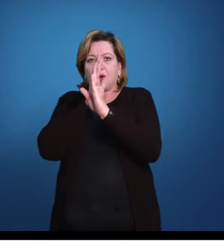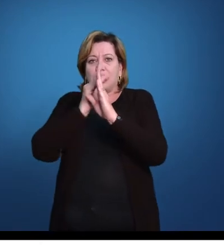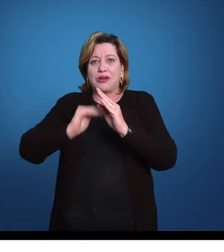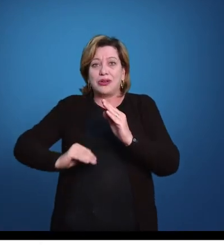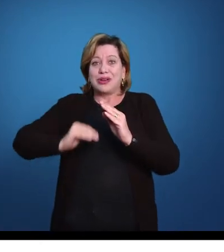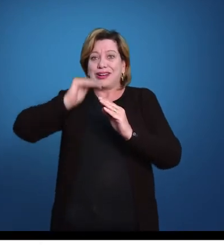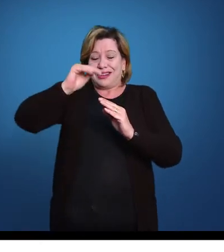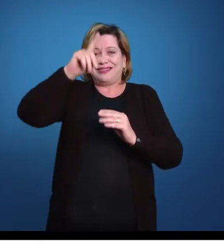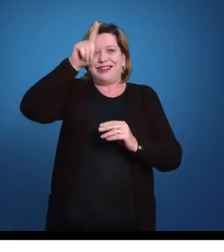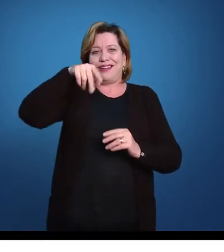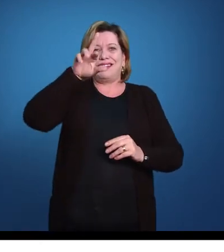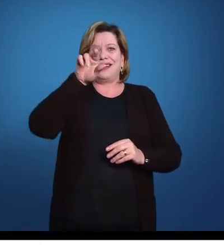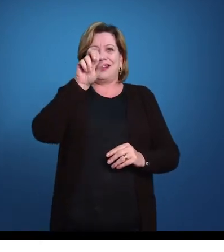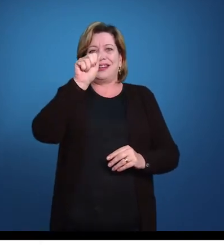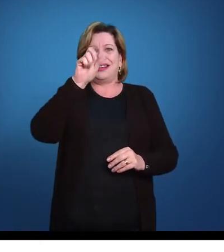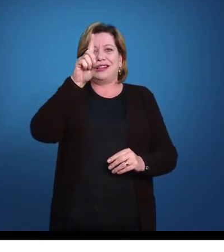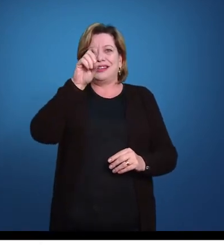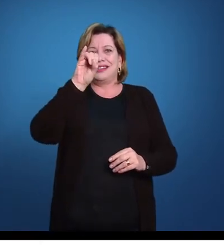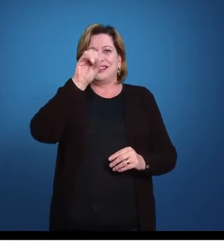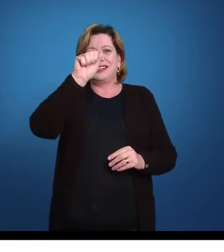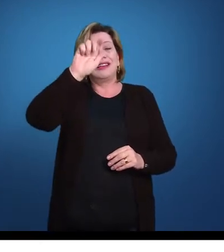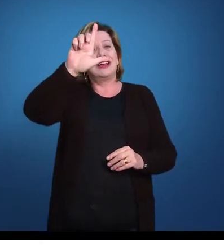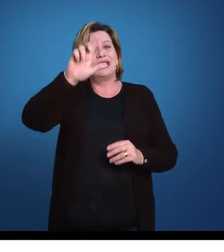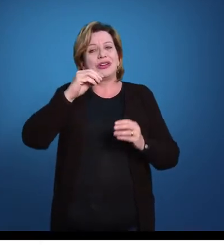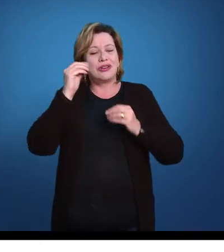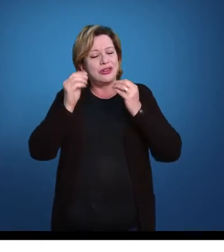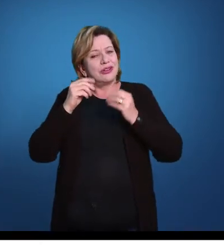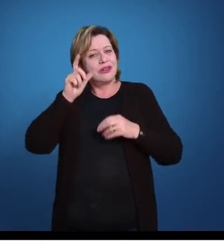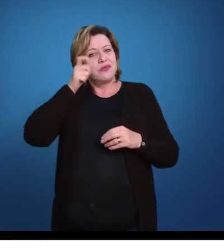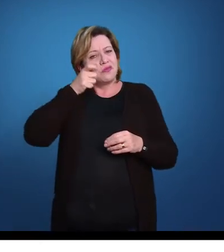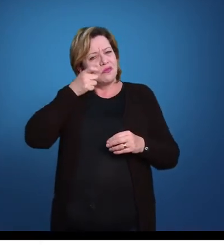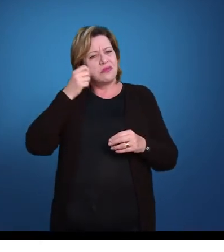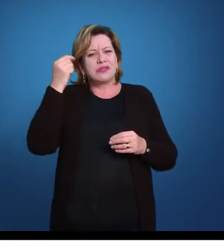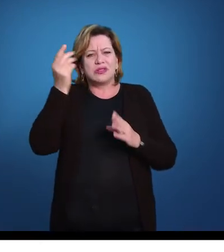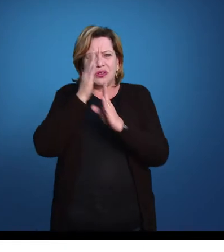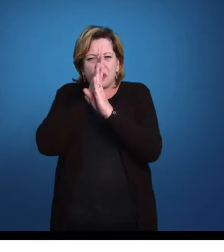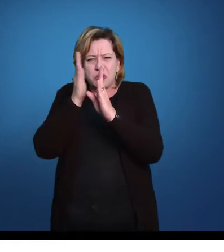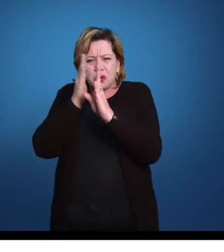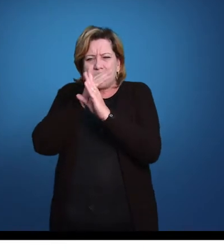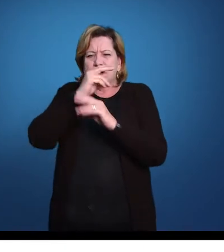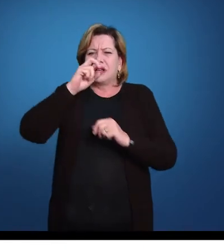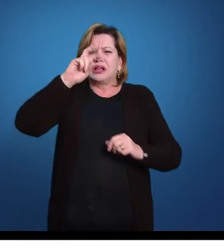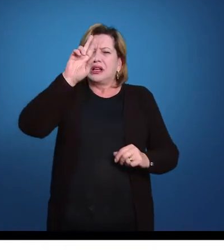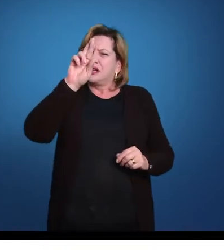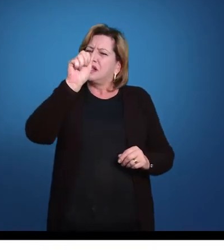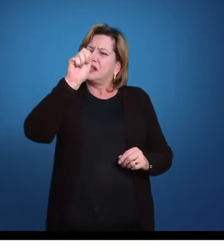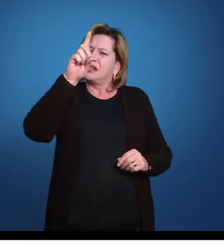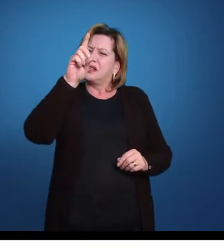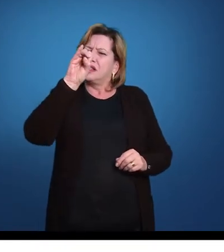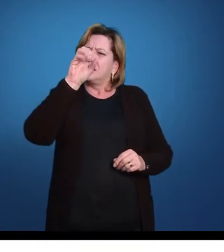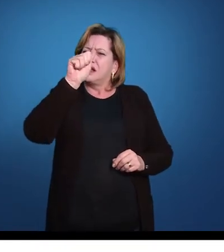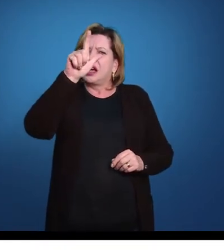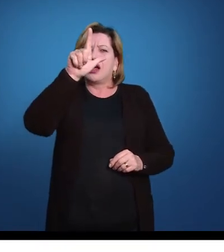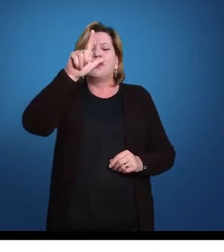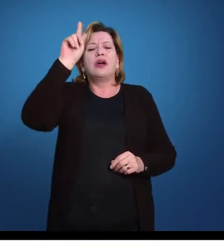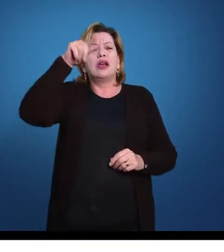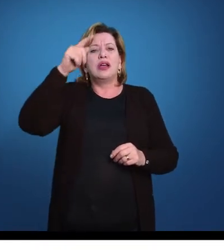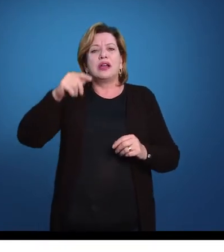interessante é que a radialidade, essa simetria radial que acontece com os equinodermos, ela é secundária, ou seja, ela é adquirida de